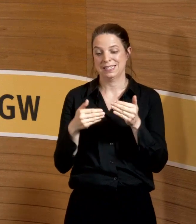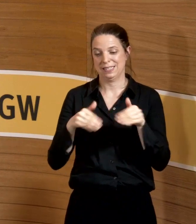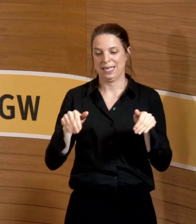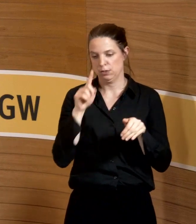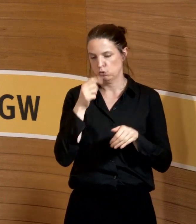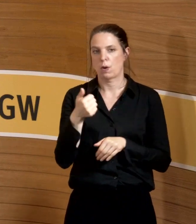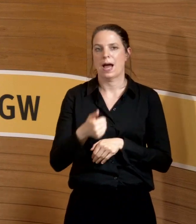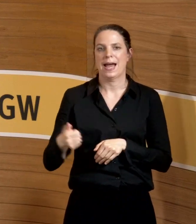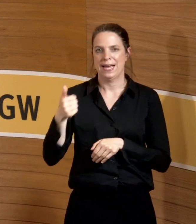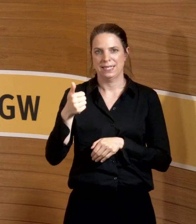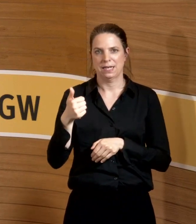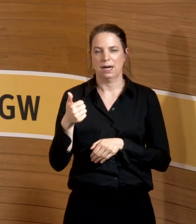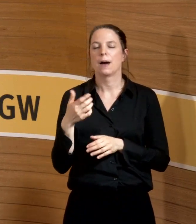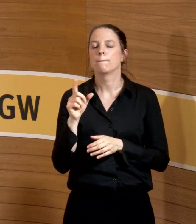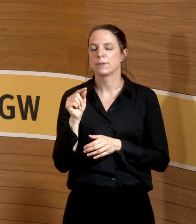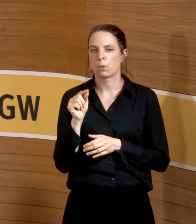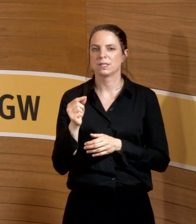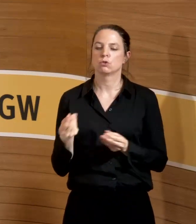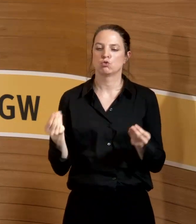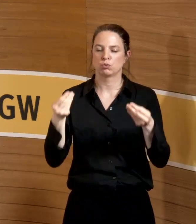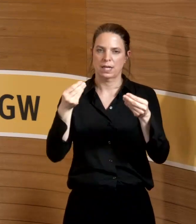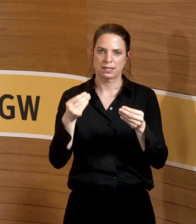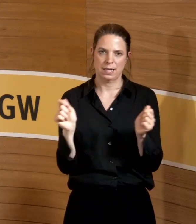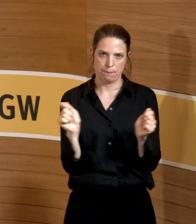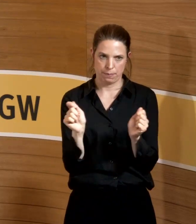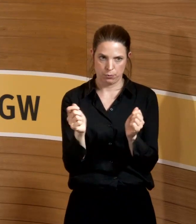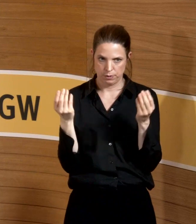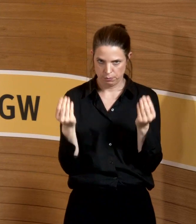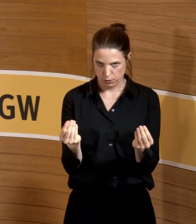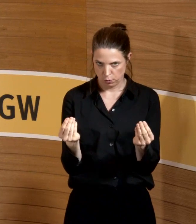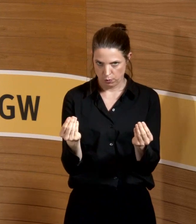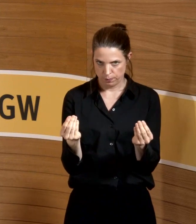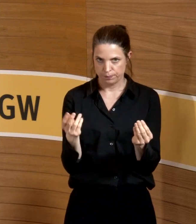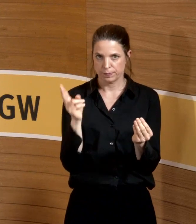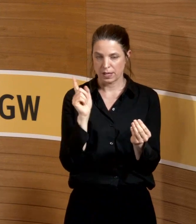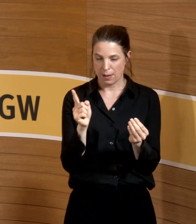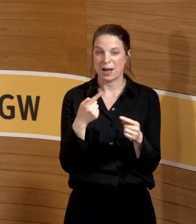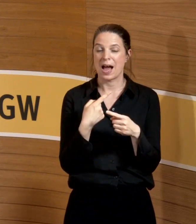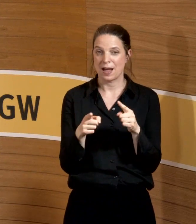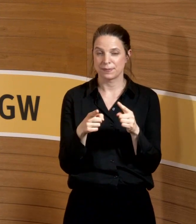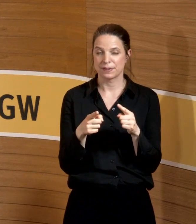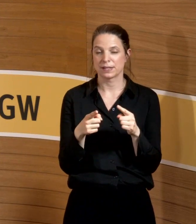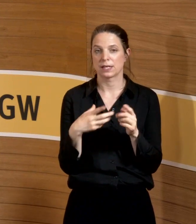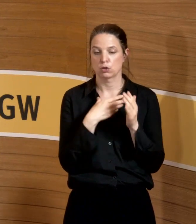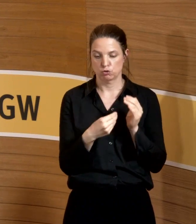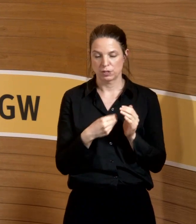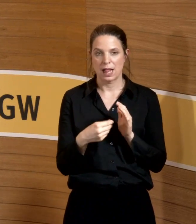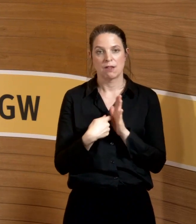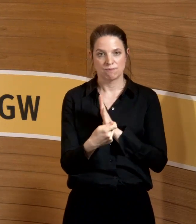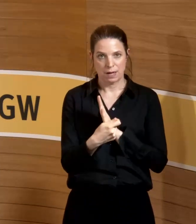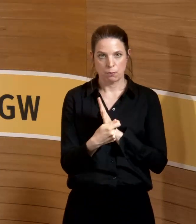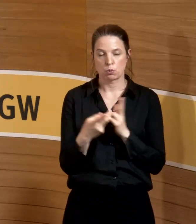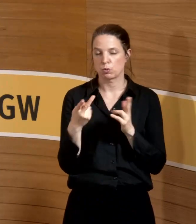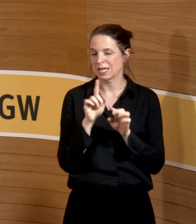Das sind zusätzliche Pausen zum Stillen. Aber alle anderen Stillverbote oder unzulässige Tätigkeiten,